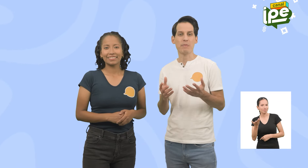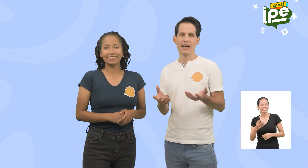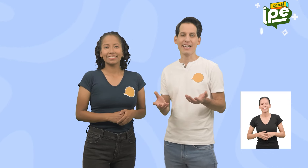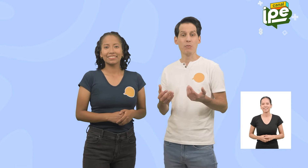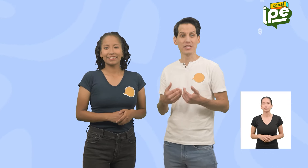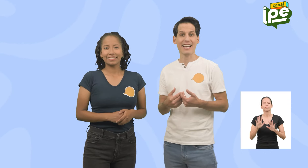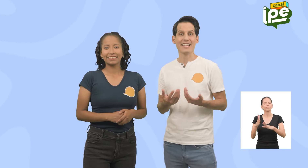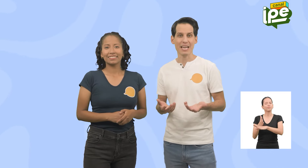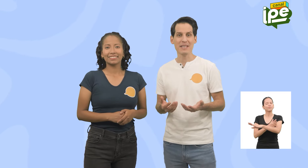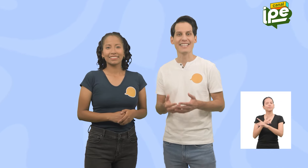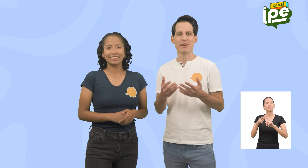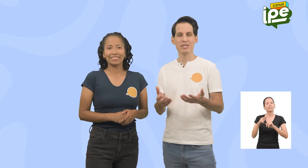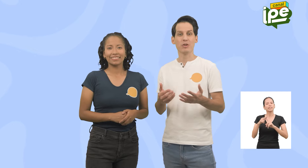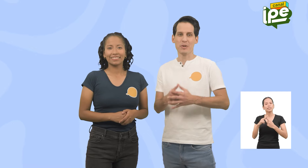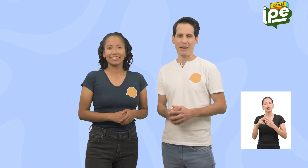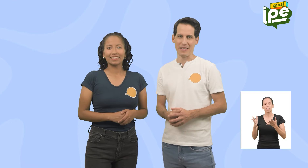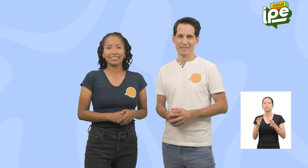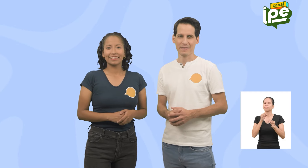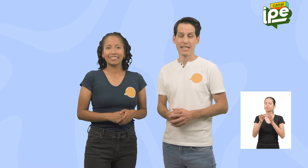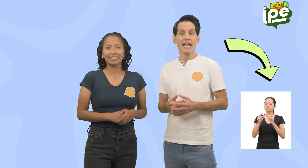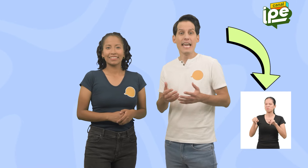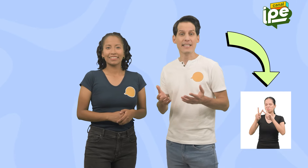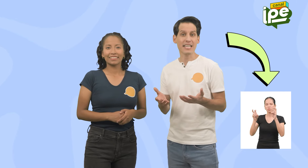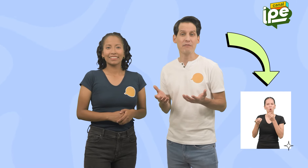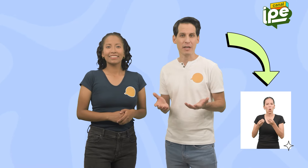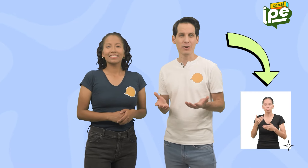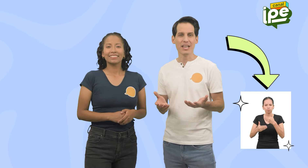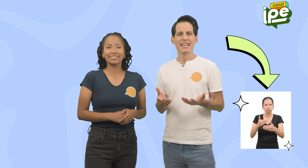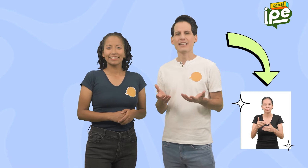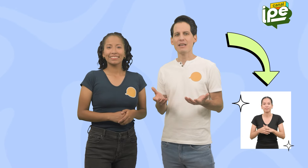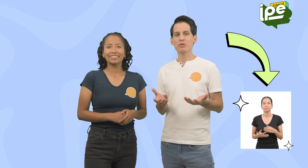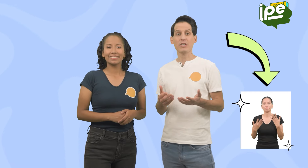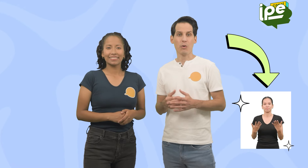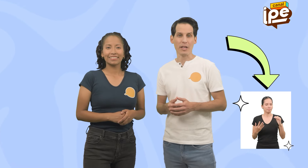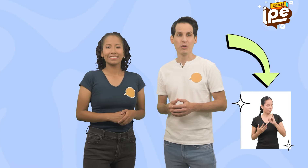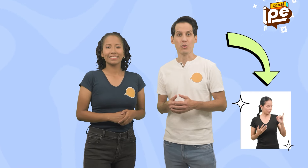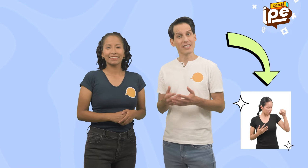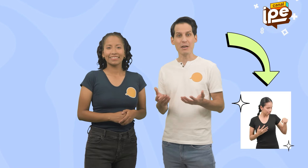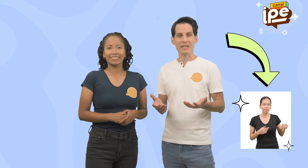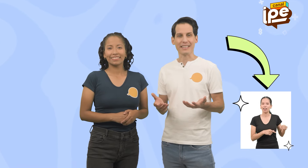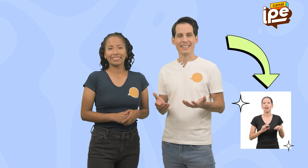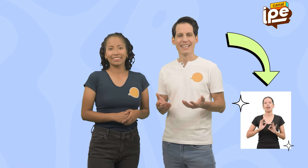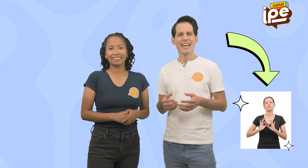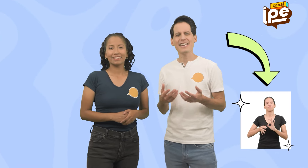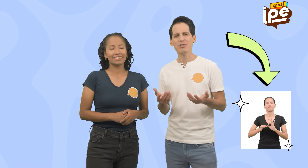explicaré cómo será la dinámica de nuestro programa En la esquina inferior tendremos un recuadro con un intérprete Ella nos